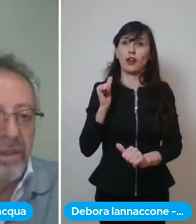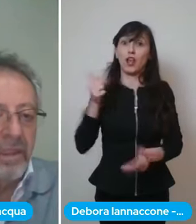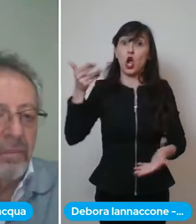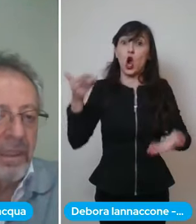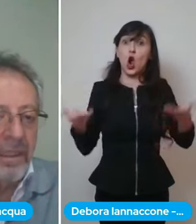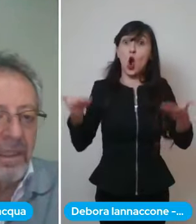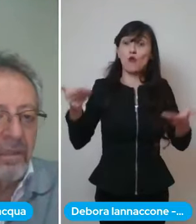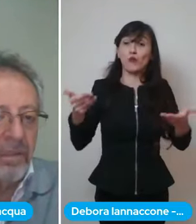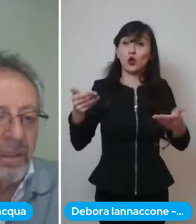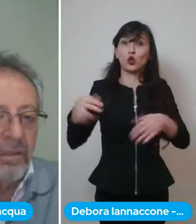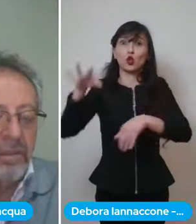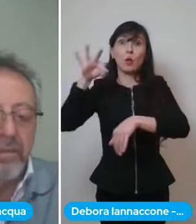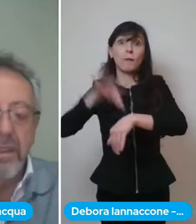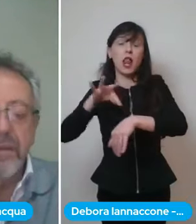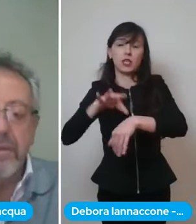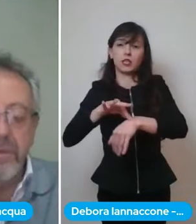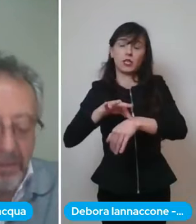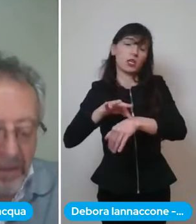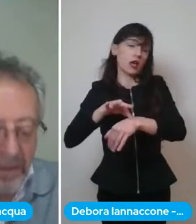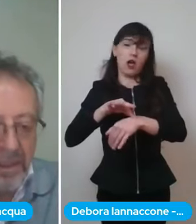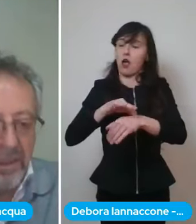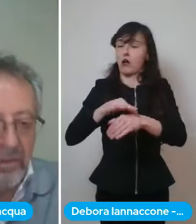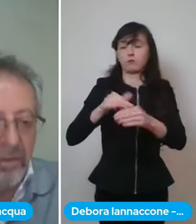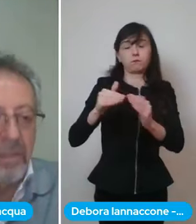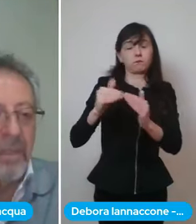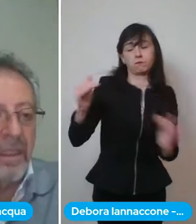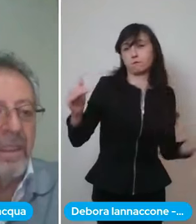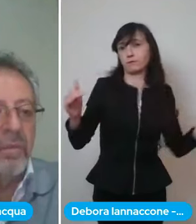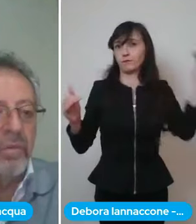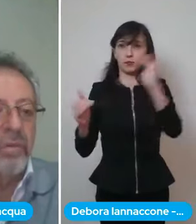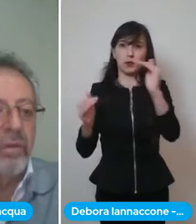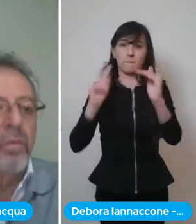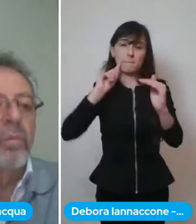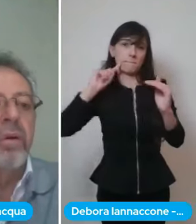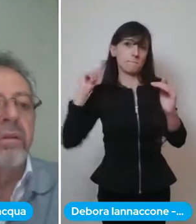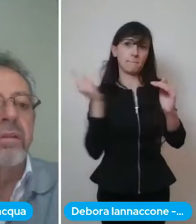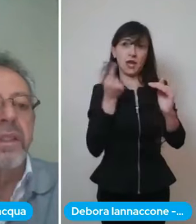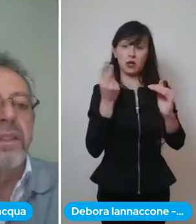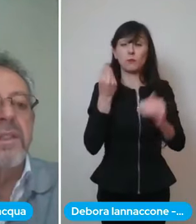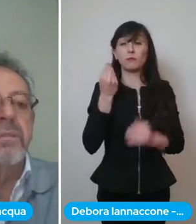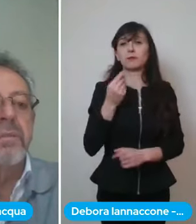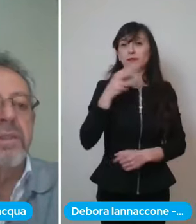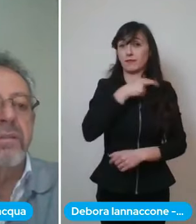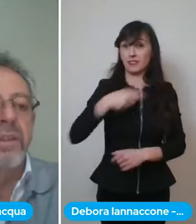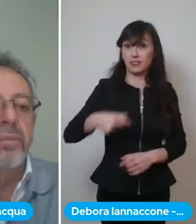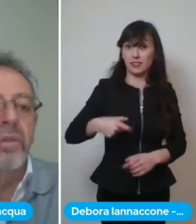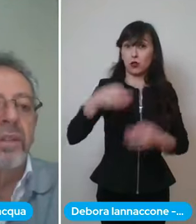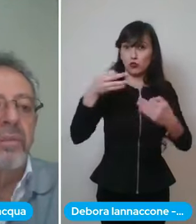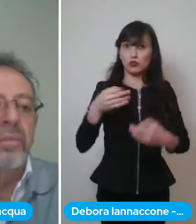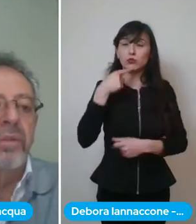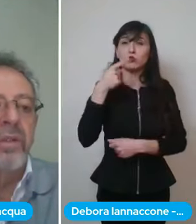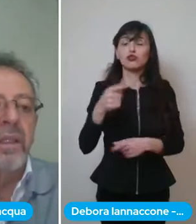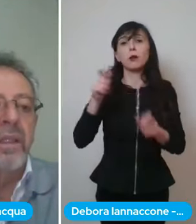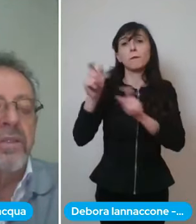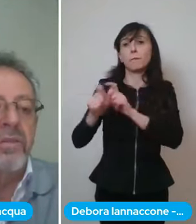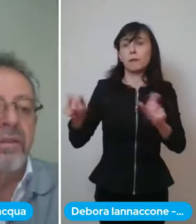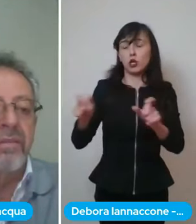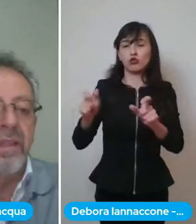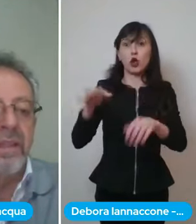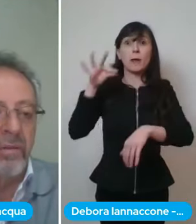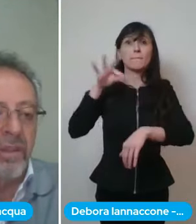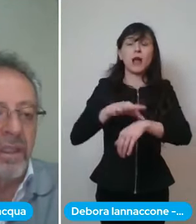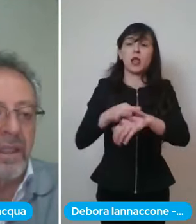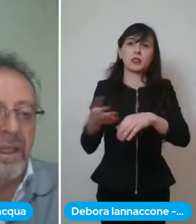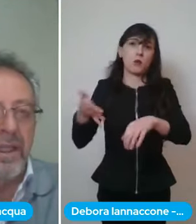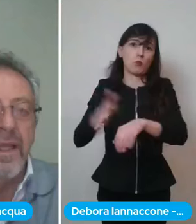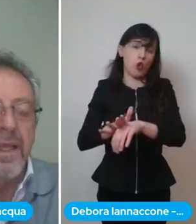fatto di avere la malattia perché come ricordava giustamente il sindaco di malattia purtroppo muoiono tantissime persone molte di più di quelli che sono